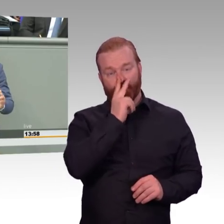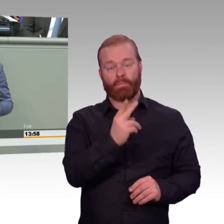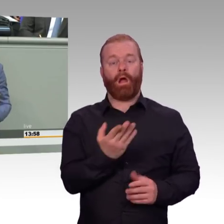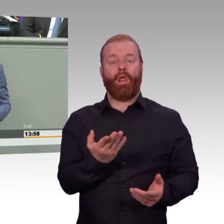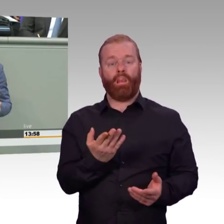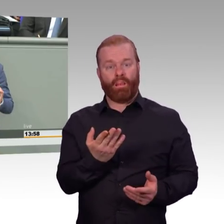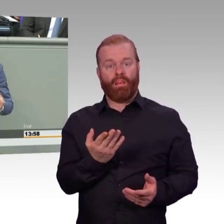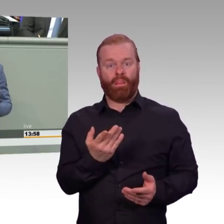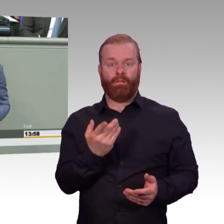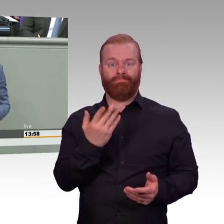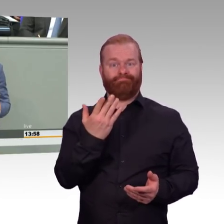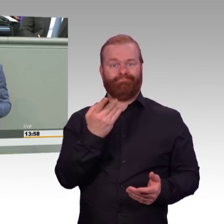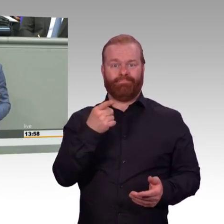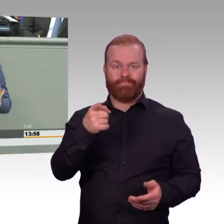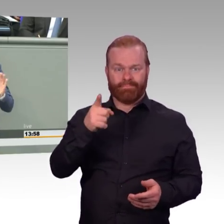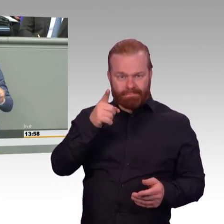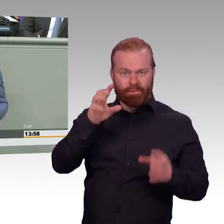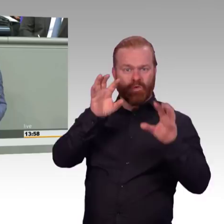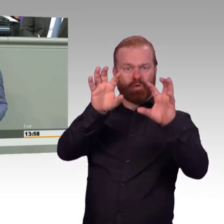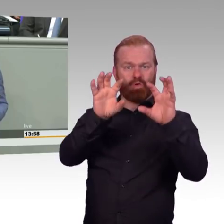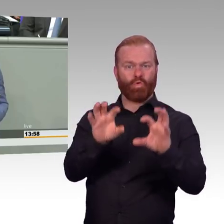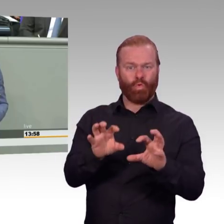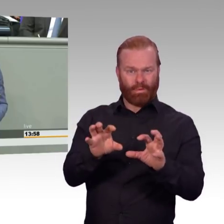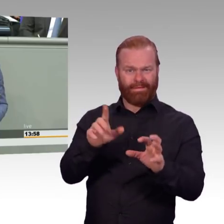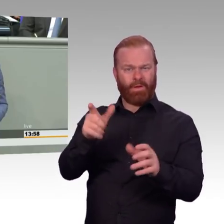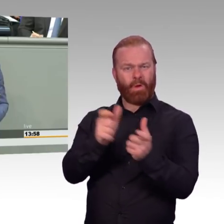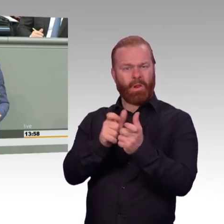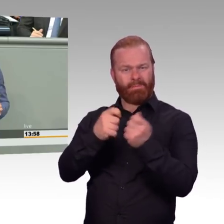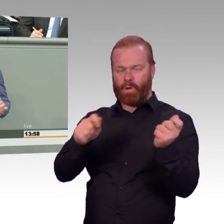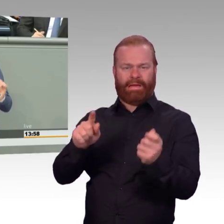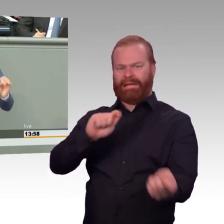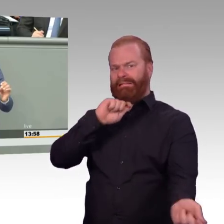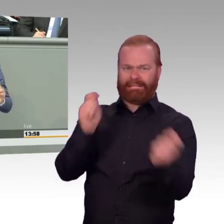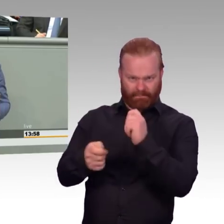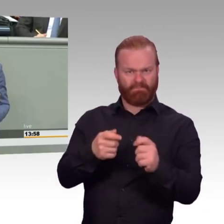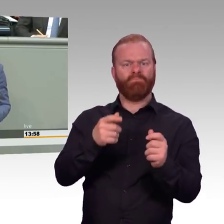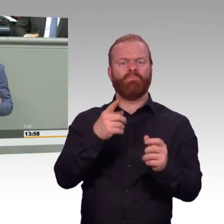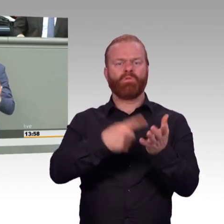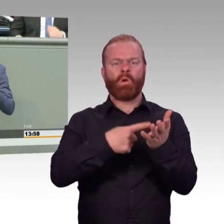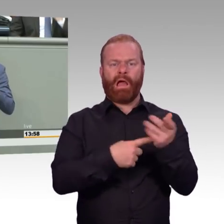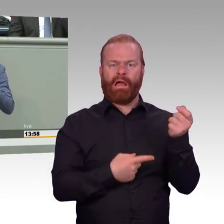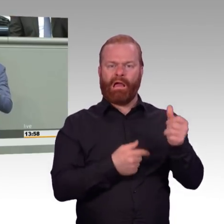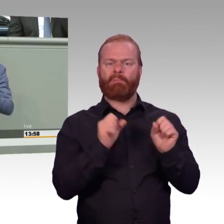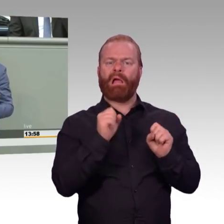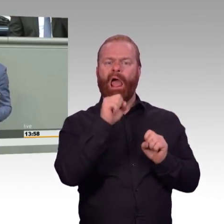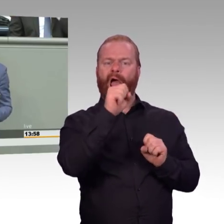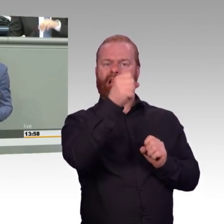wiederum sollen mit Hilfe von Steuergeldern neue Industriezweige aufgebaut werden, von denen keiner weiß, ob sie uns wirklich den Segen bringen,